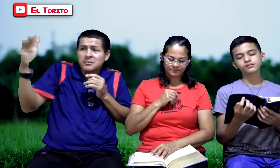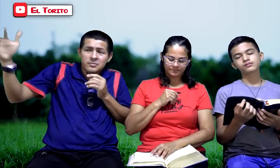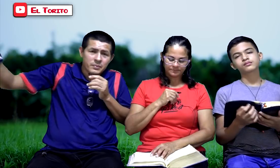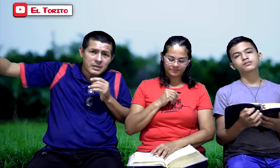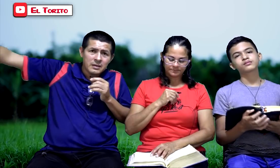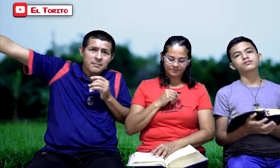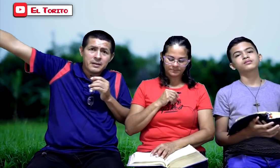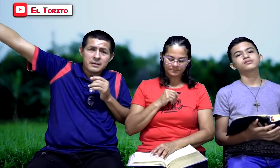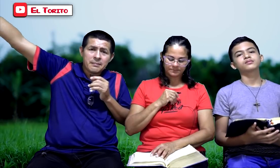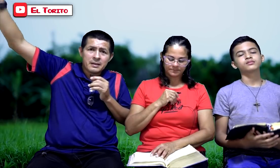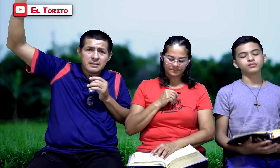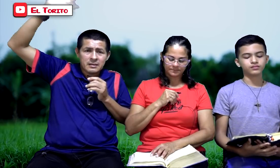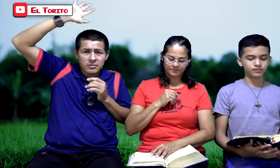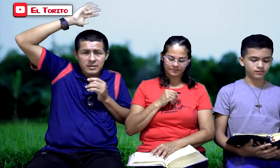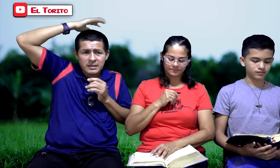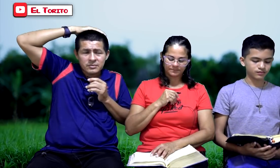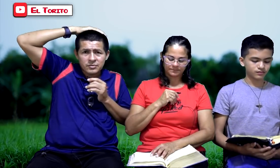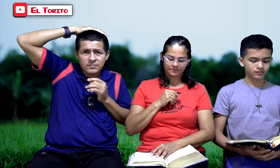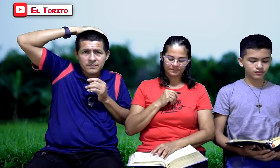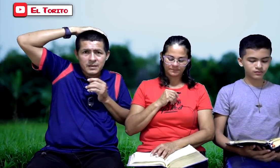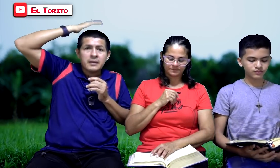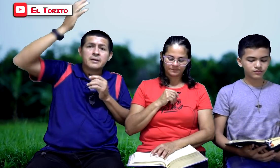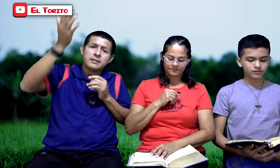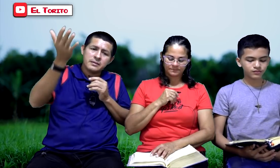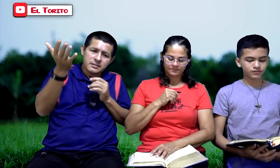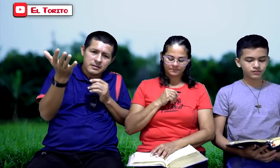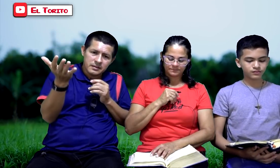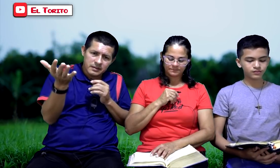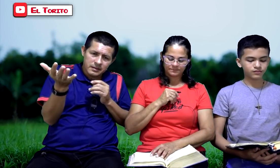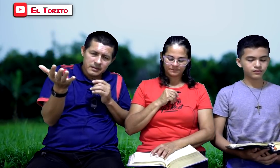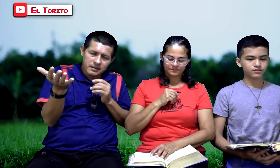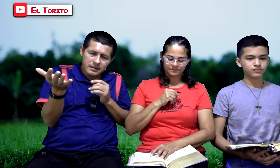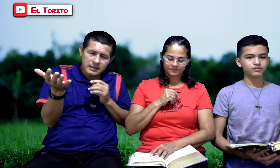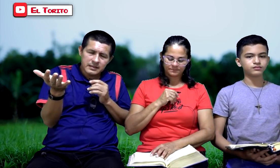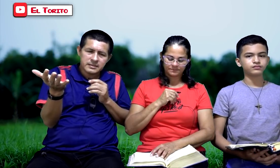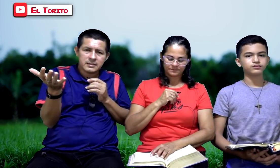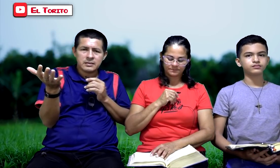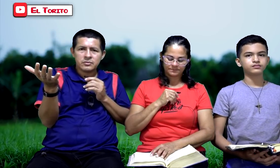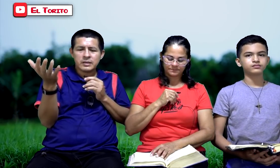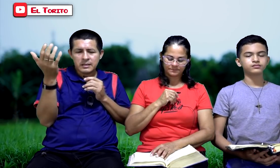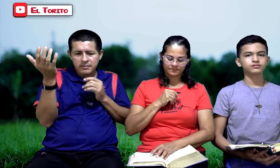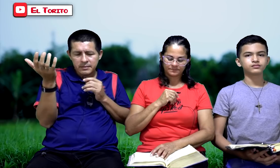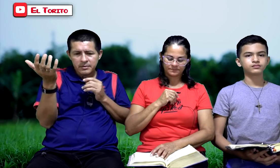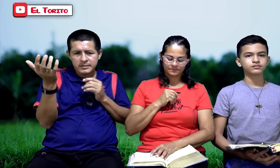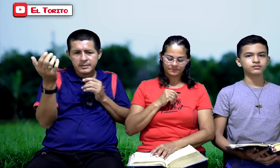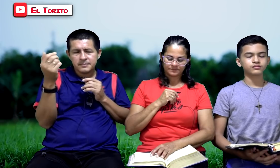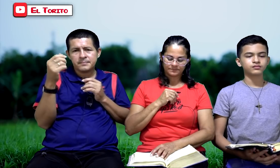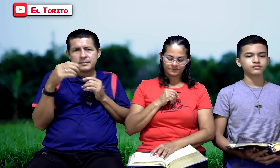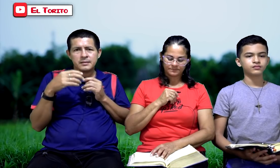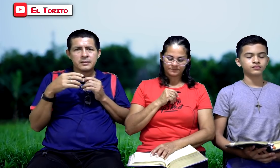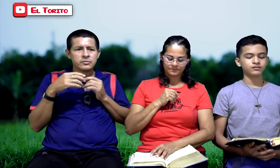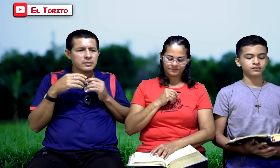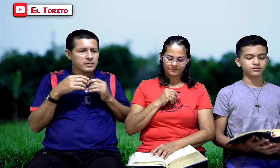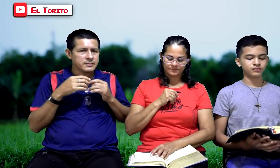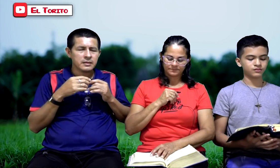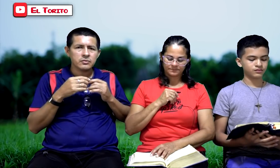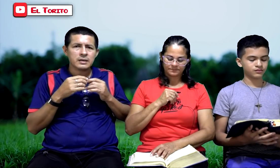Vámonos para allá, para tal congregación. ¿Qué dice la Escritura? ¿Qué debemos hacer? Escuchemos a San Lucas.